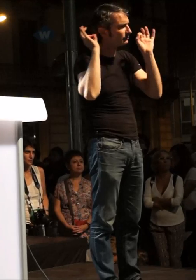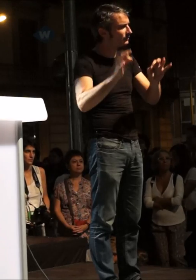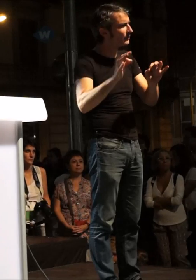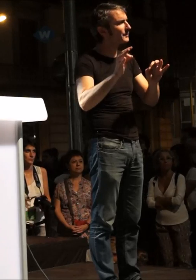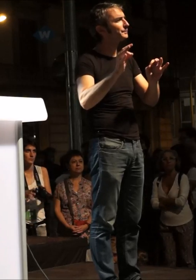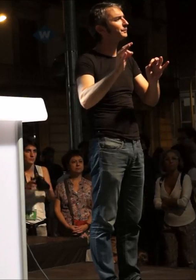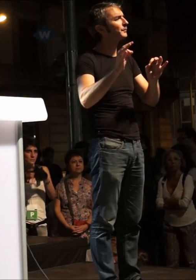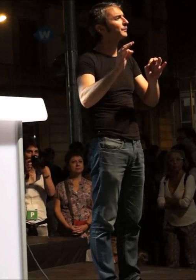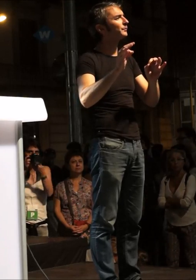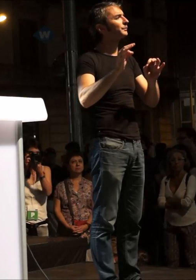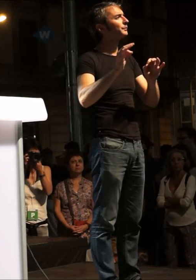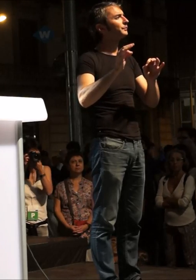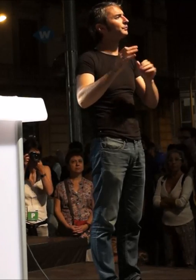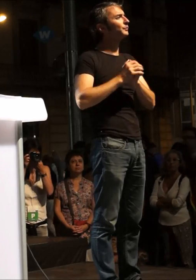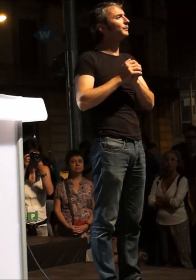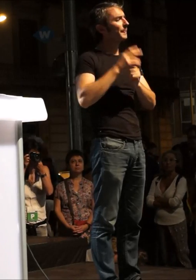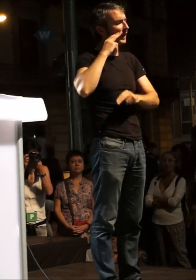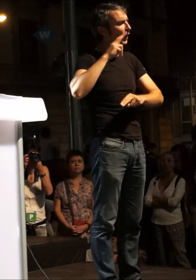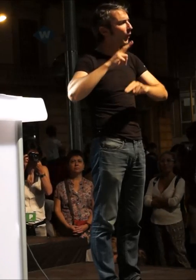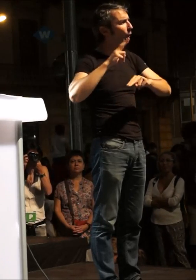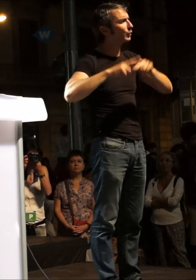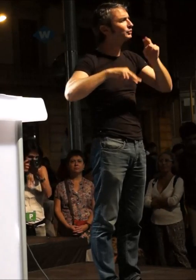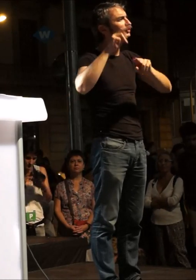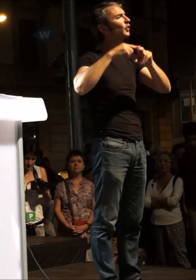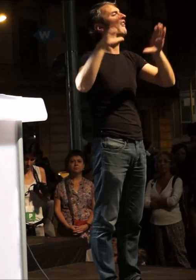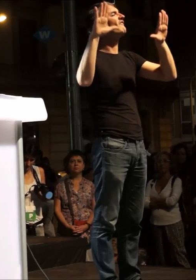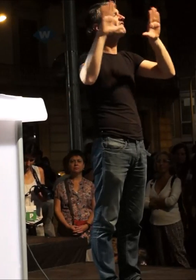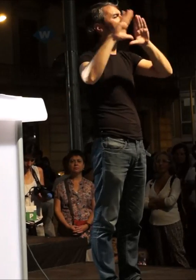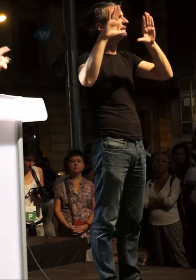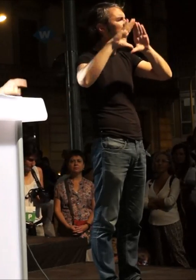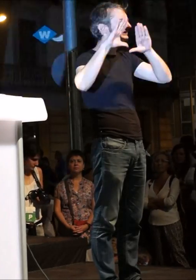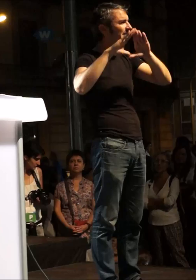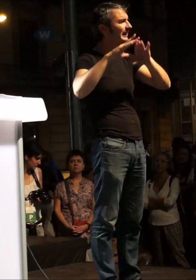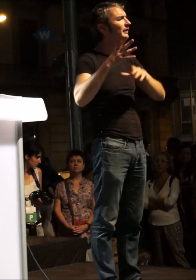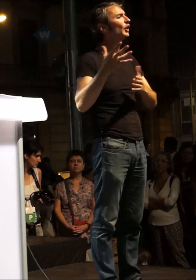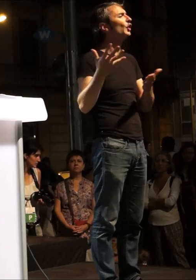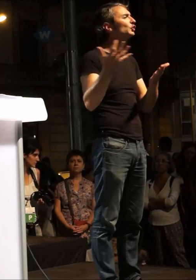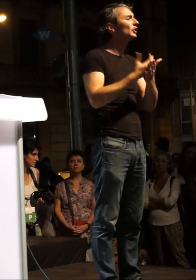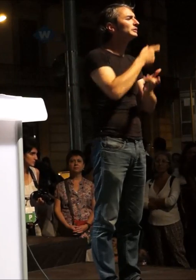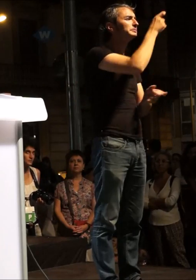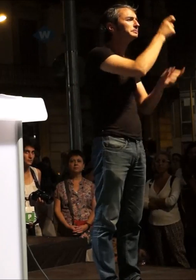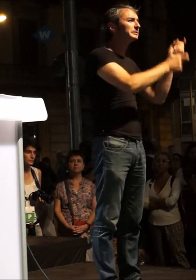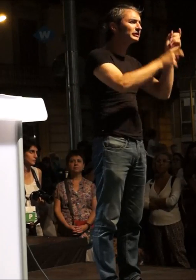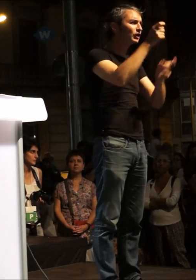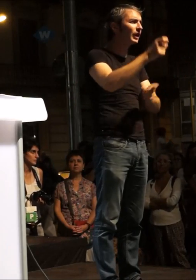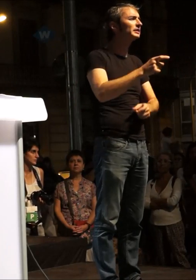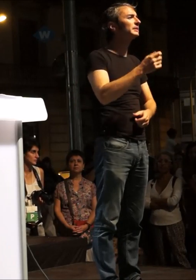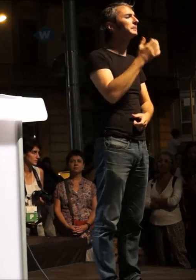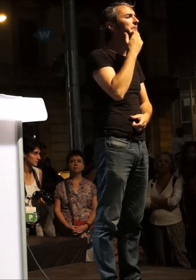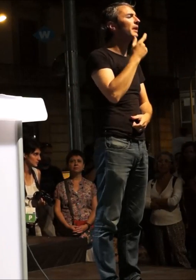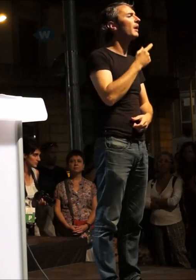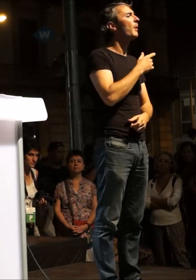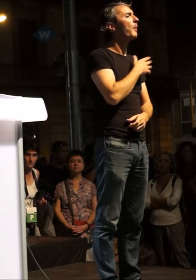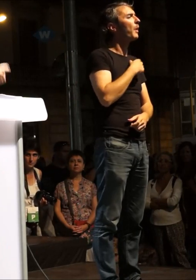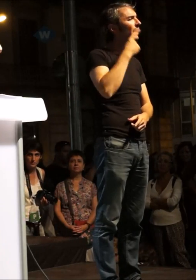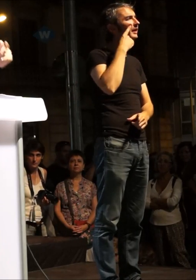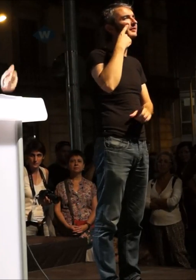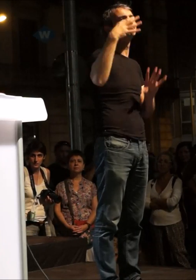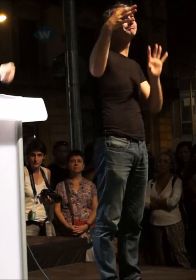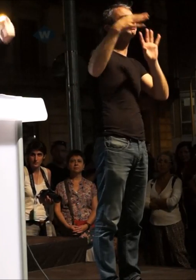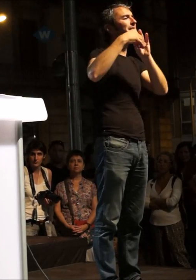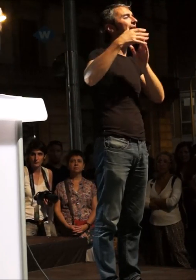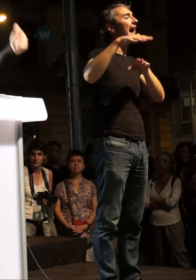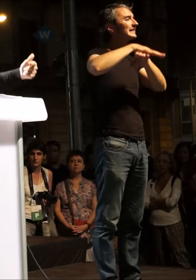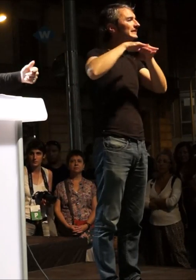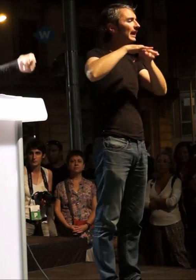societat feminista, de tots aquells que vulguin de nou pactar-lo tot amb l'Estat, ens